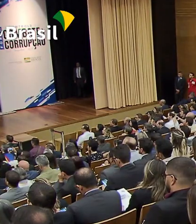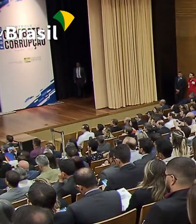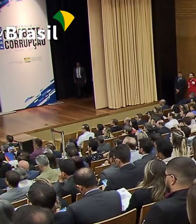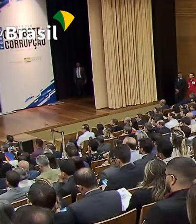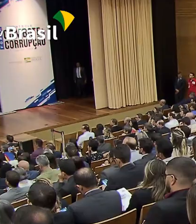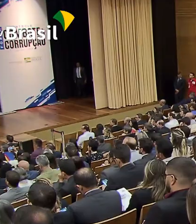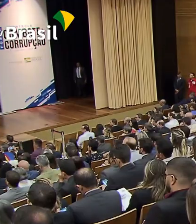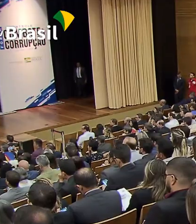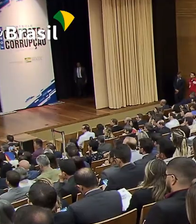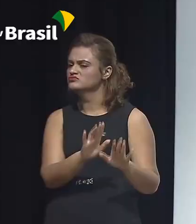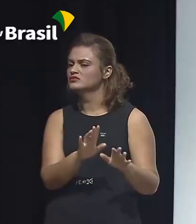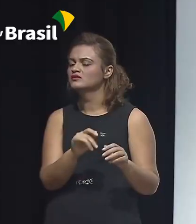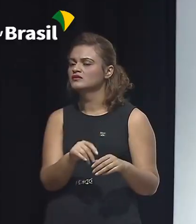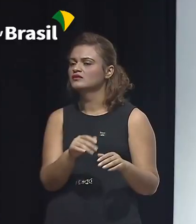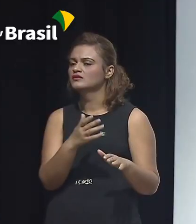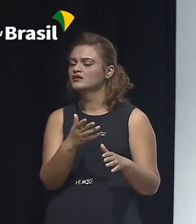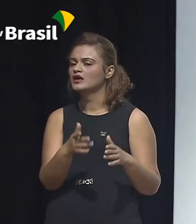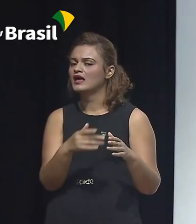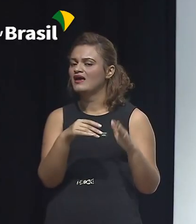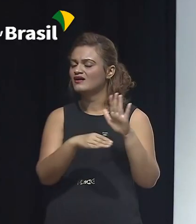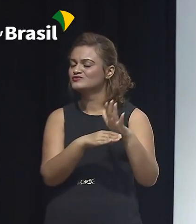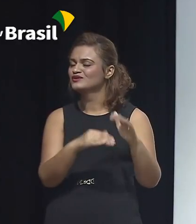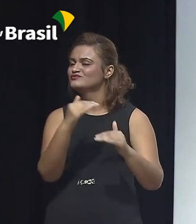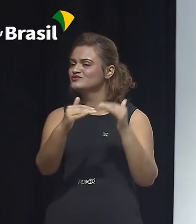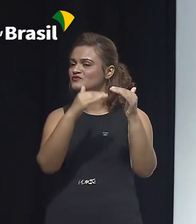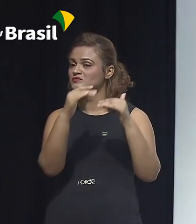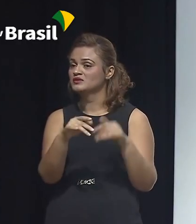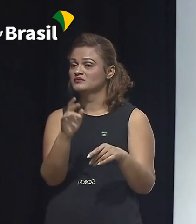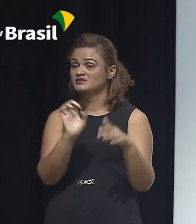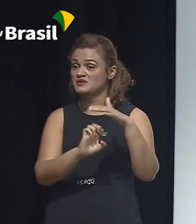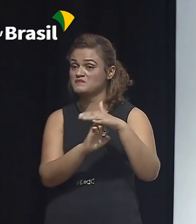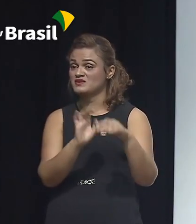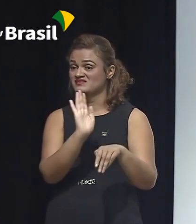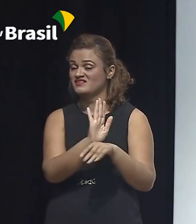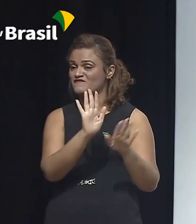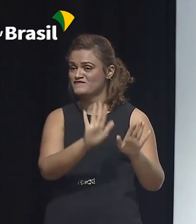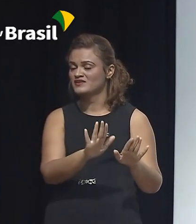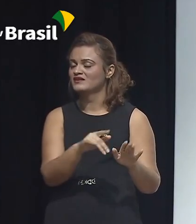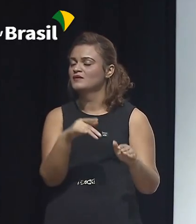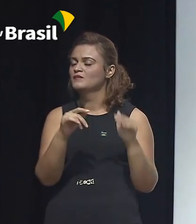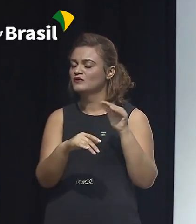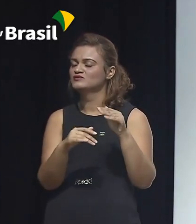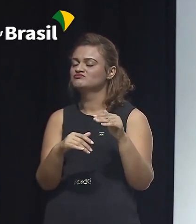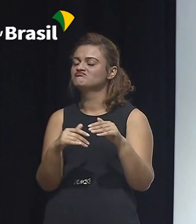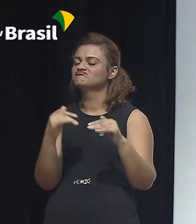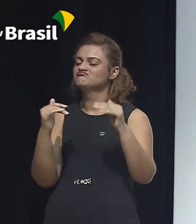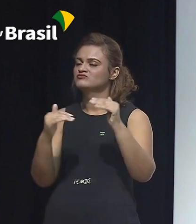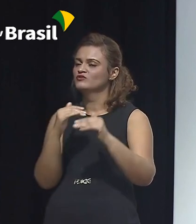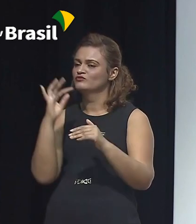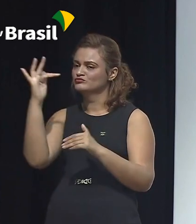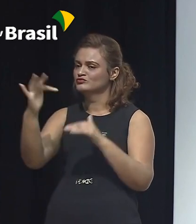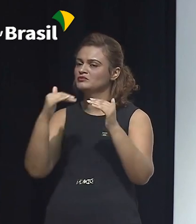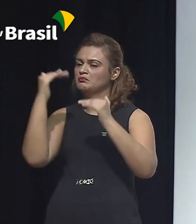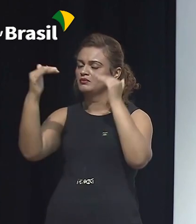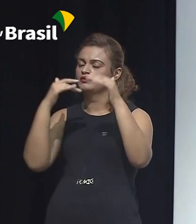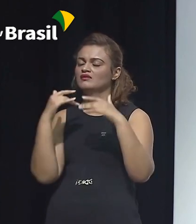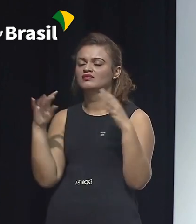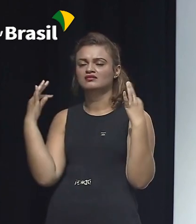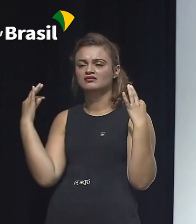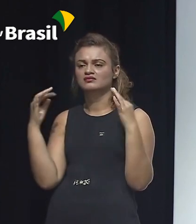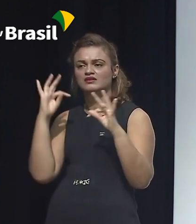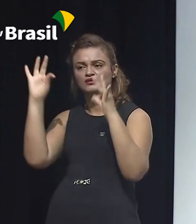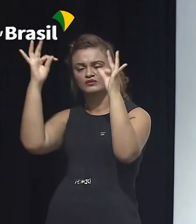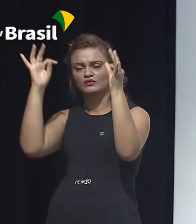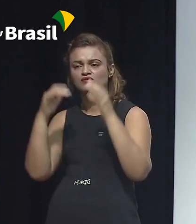preservar o desenvolvimento, é preservar conhecimento tecnológico que a empresa detém, know-how que a empresa